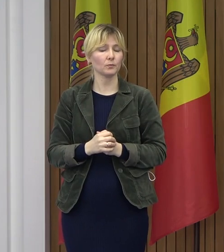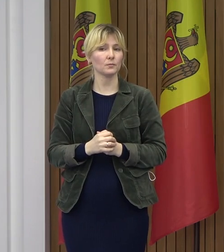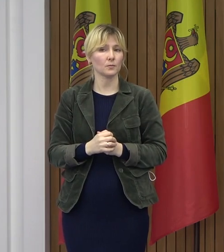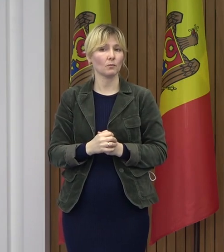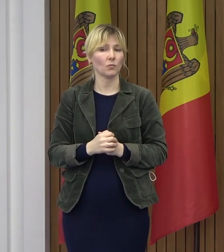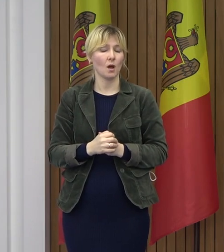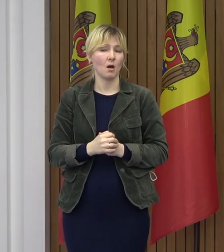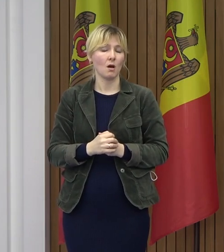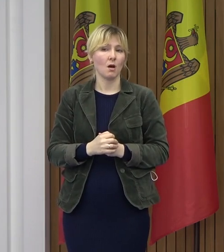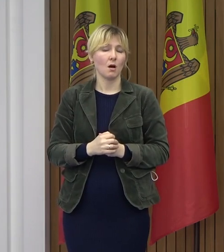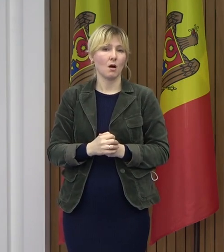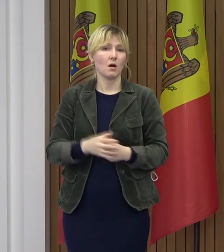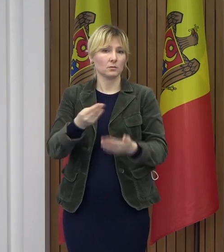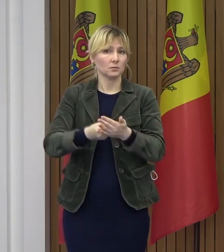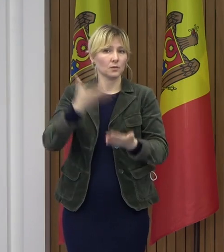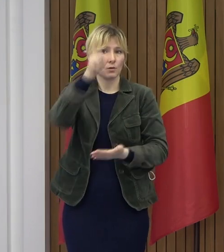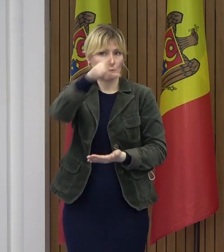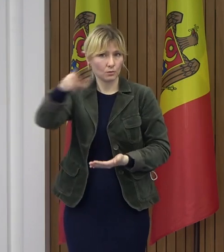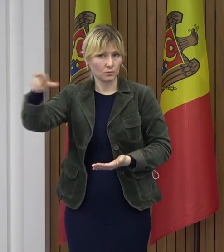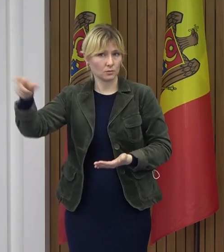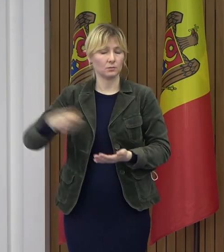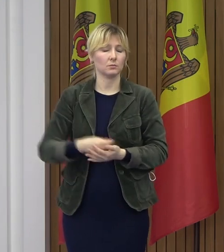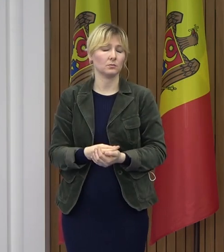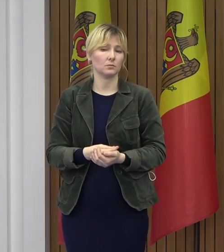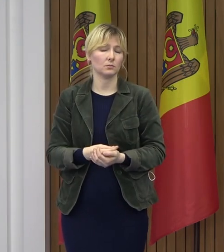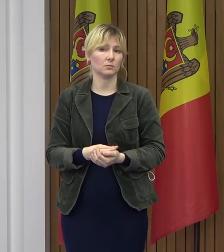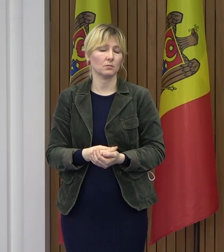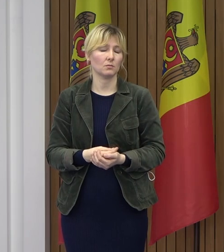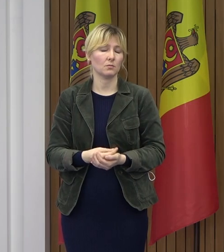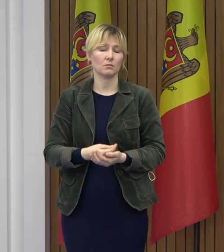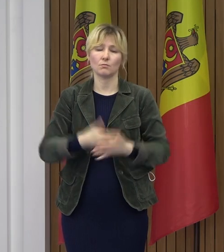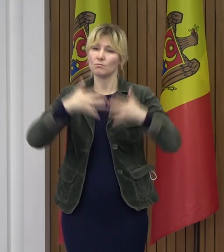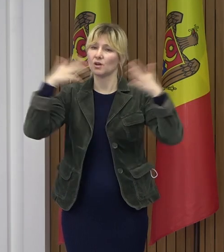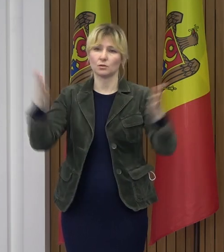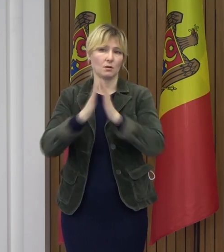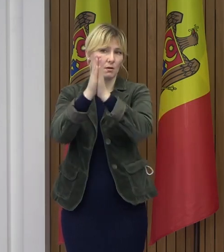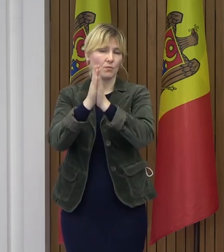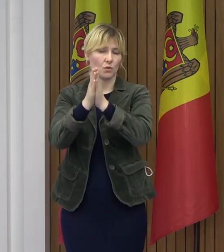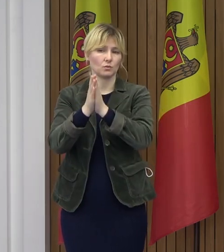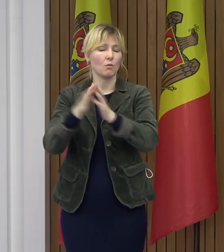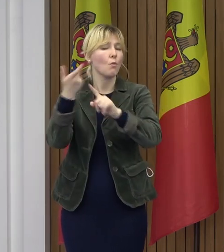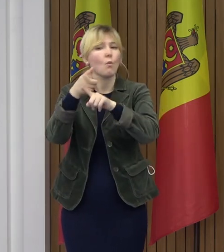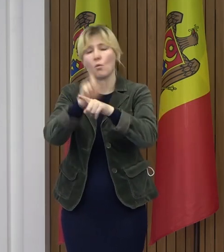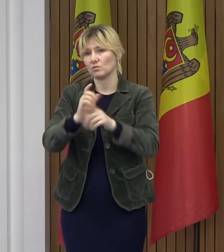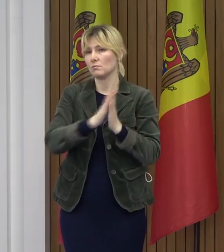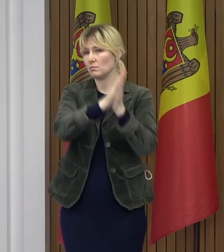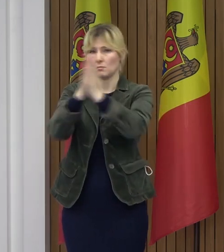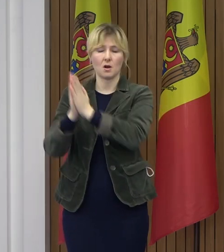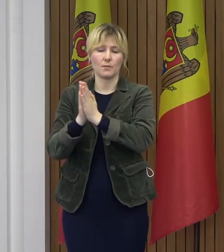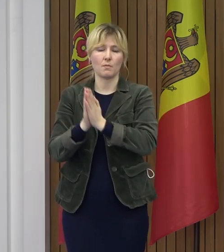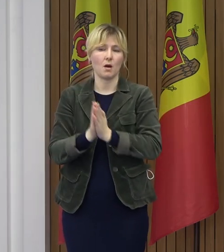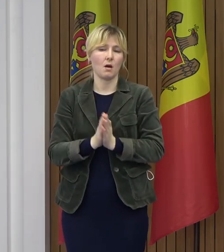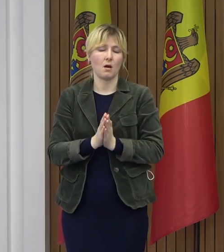Stimați ziariști, stimați cetățeni, vă rog, vă implor, singura